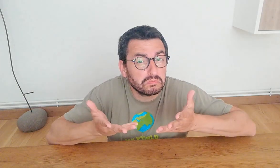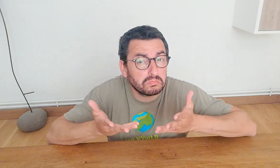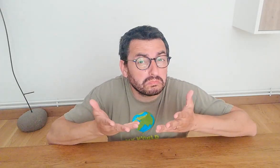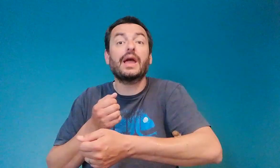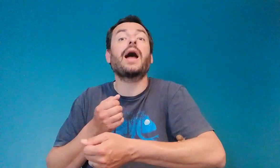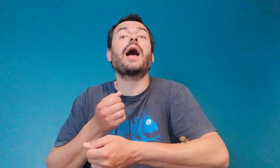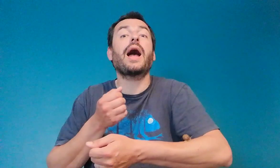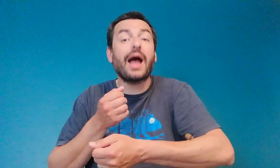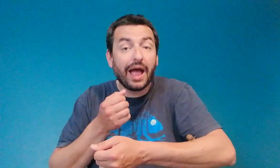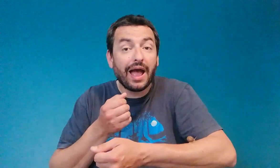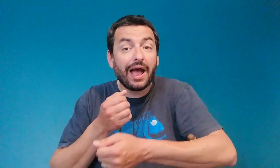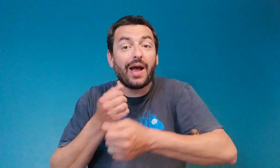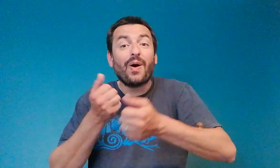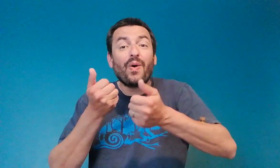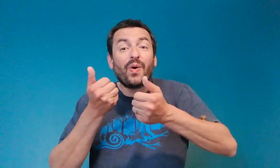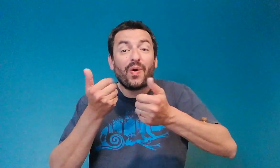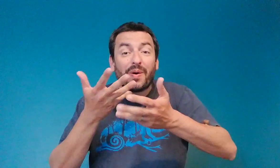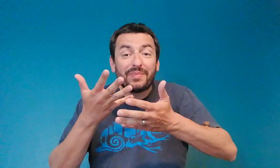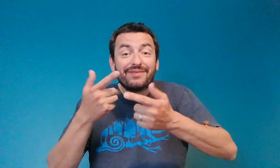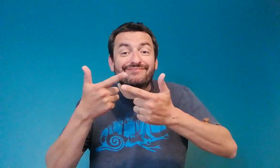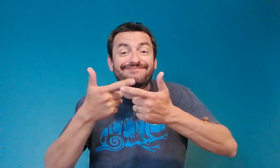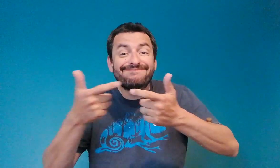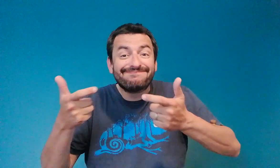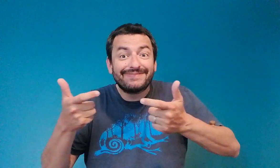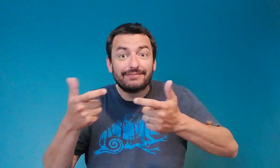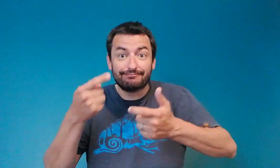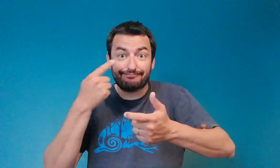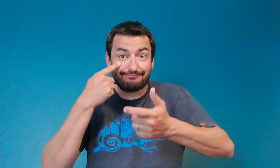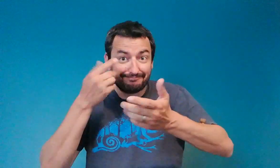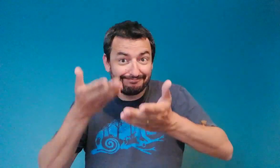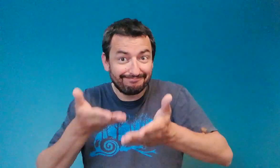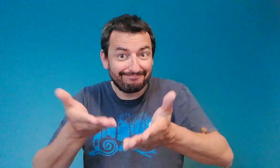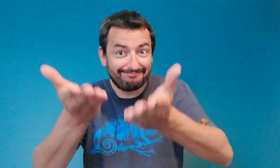? Combien d'espèces différentes existent-ils ? Regarde.